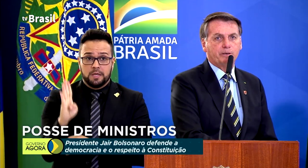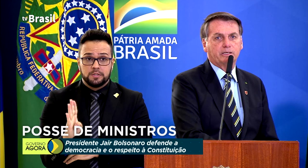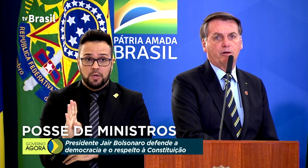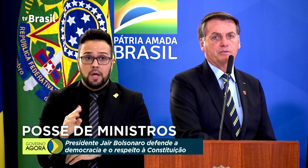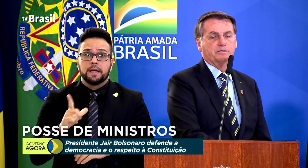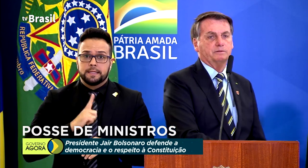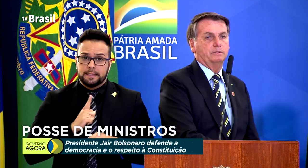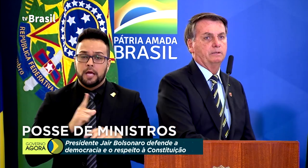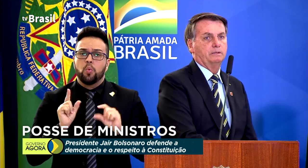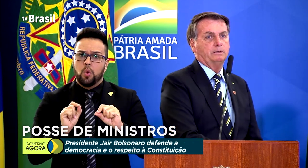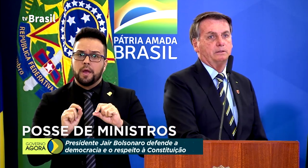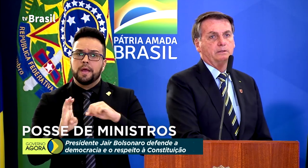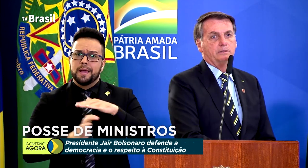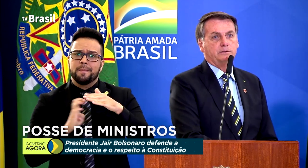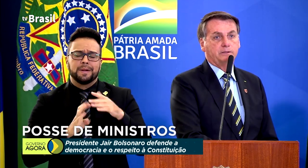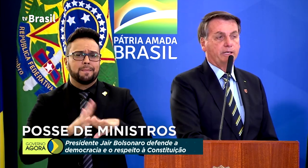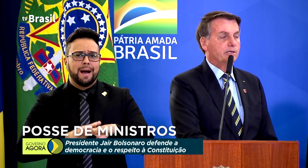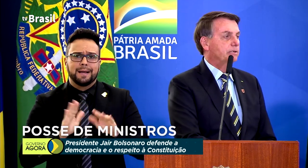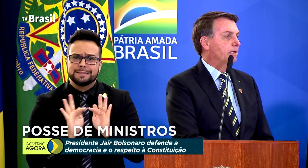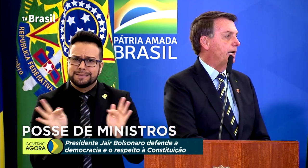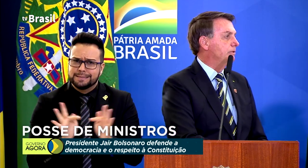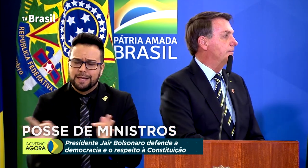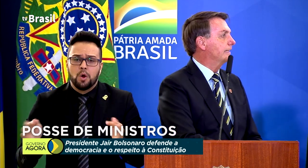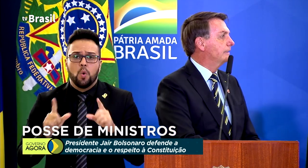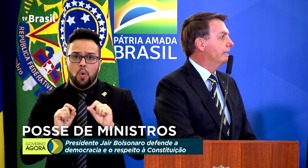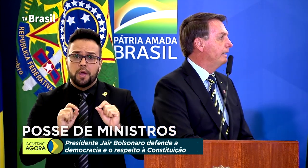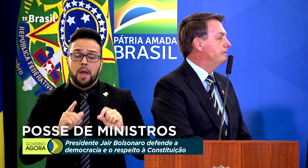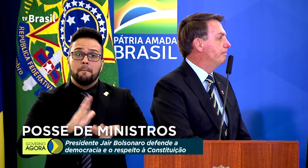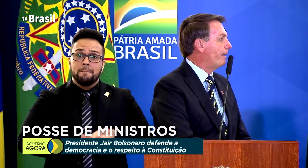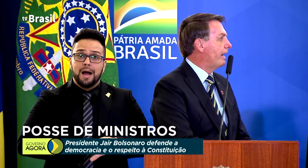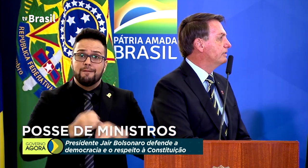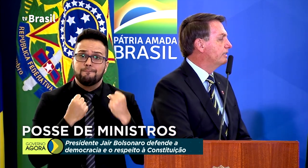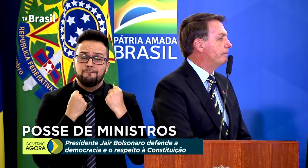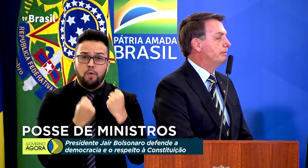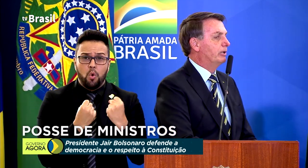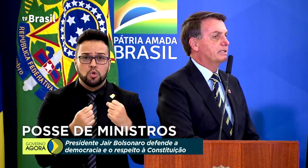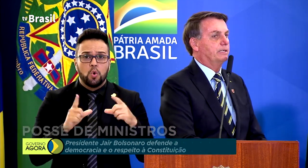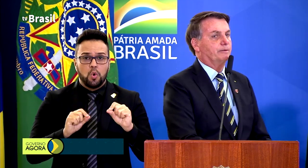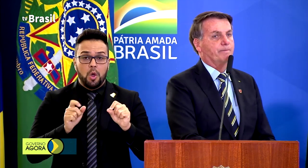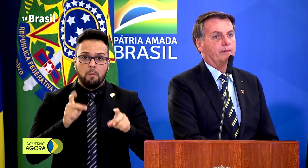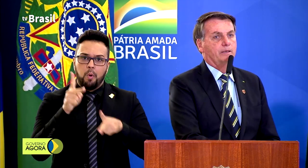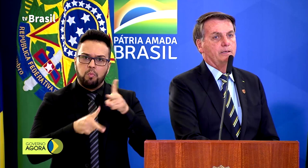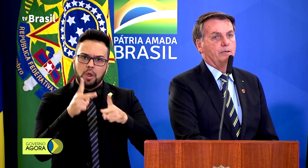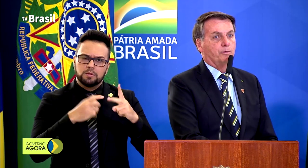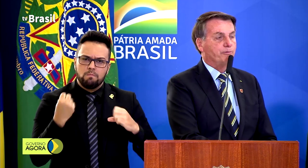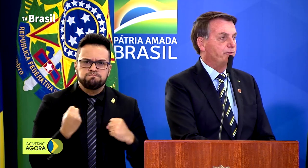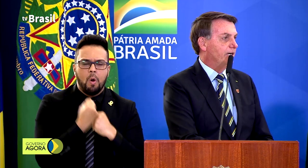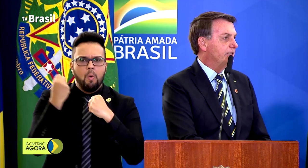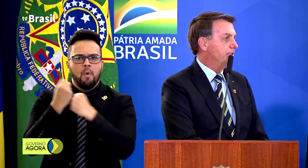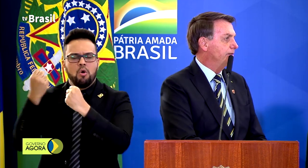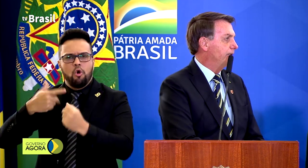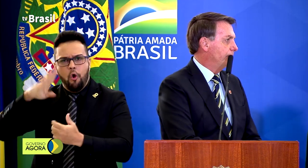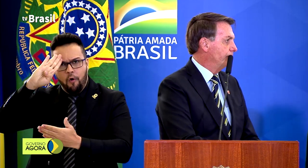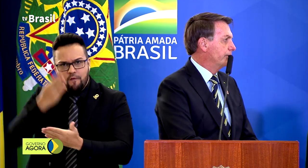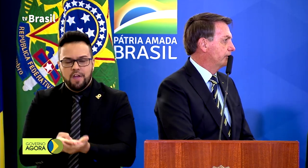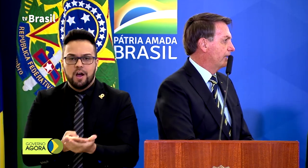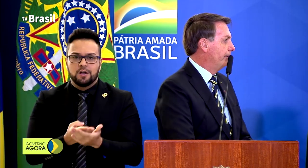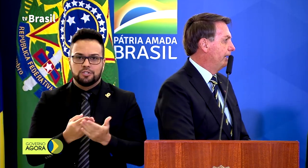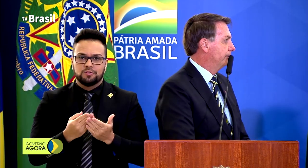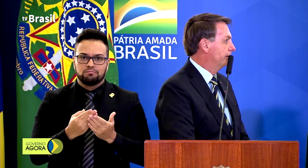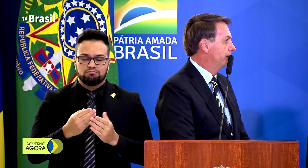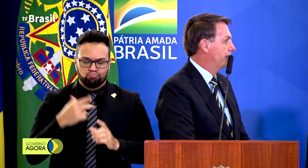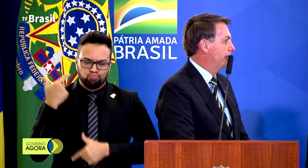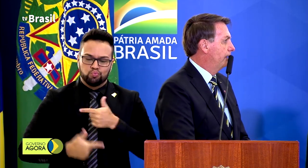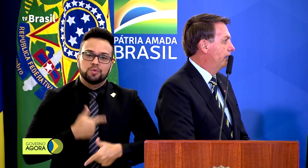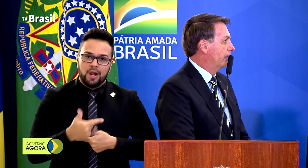os pequenos percalços de ter ao seu lado uma grande parte da população confiante em nosso